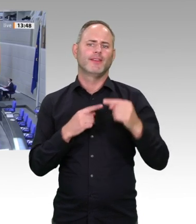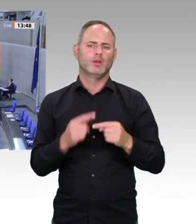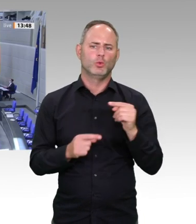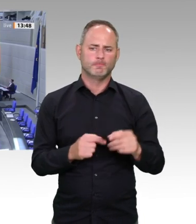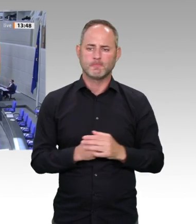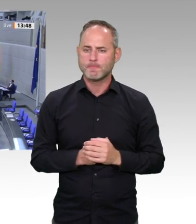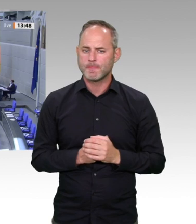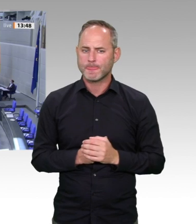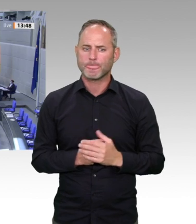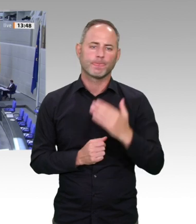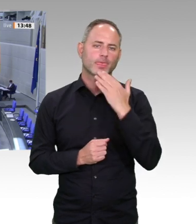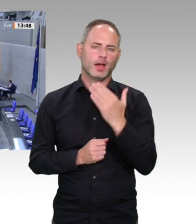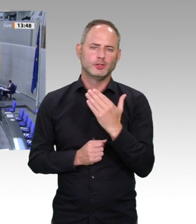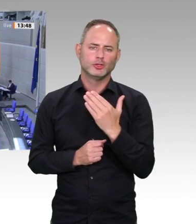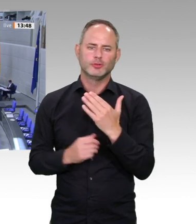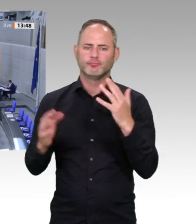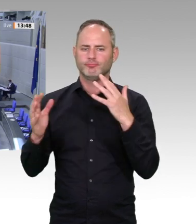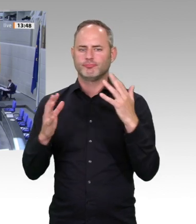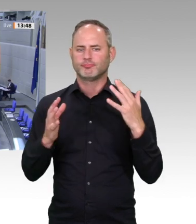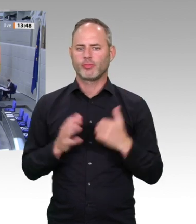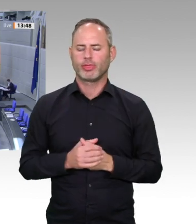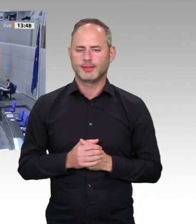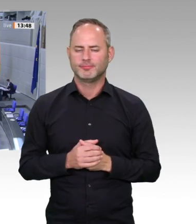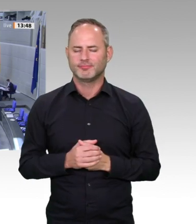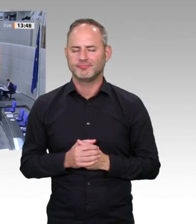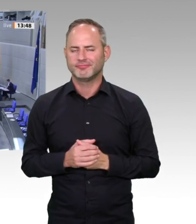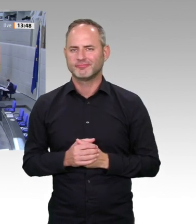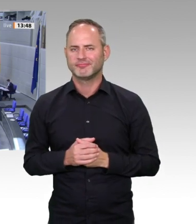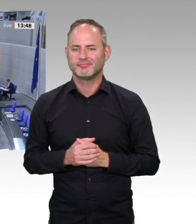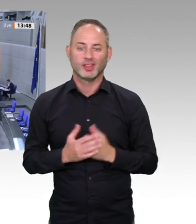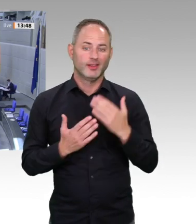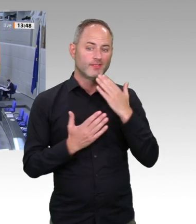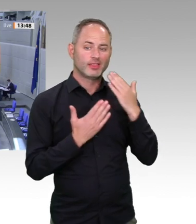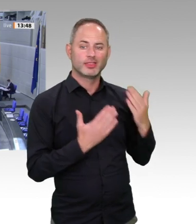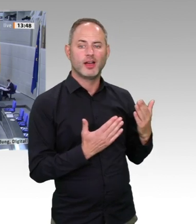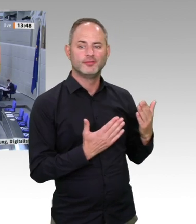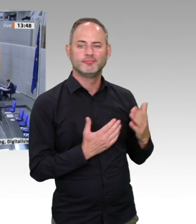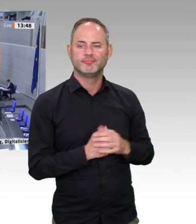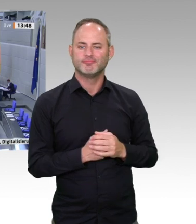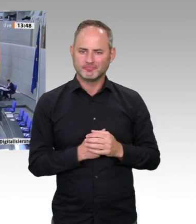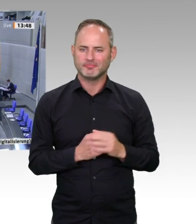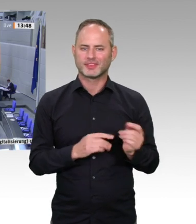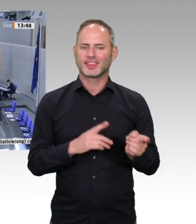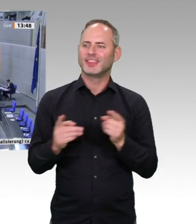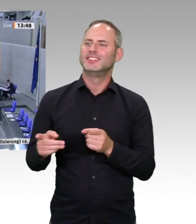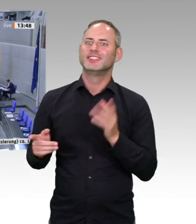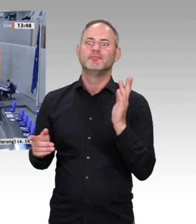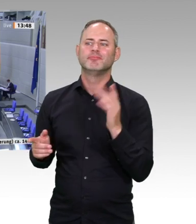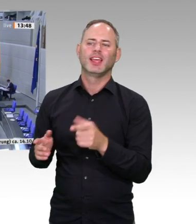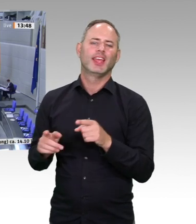ist mitnichten so, dass jede Blockchain Energie verbraucht. Das hängt mit dem Konsensusmechanismus zusammen. Aber das sollten Sie als Mitglied im Beirat